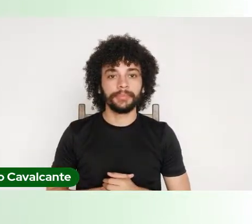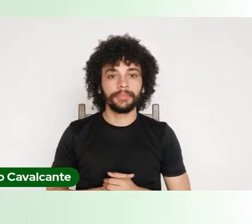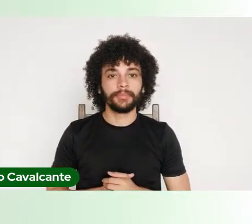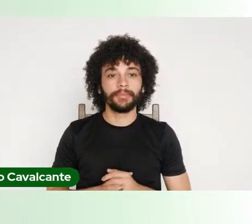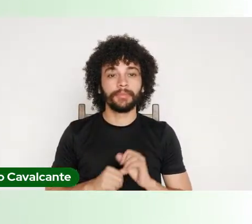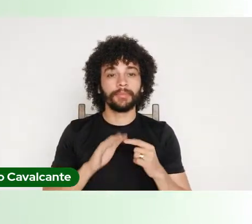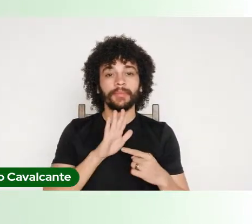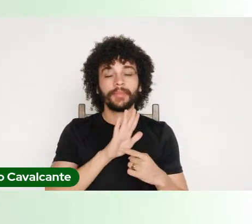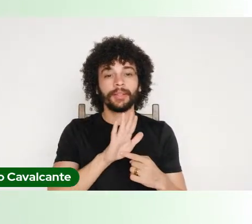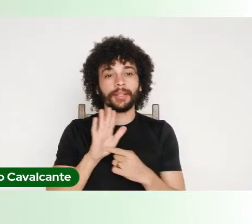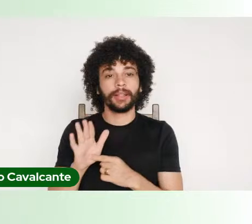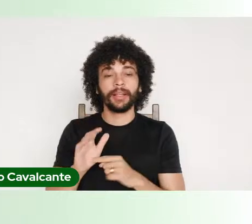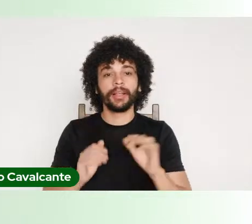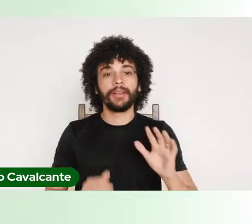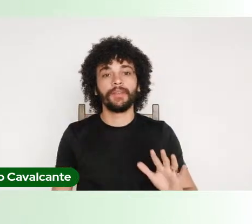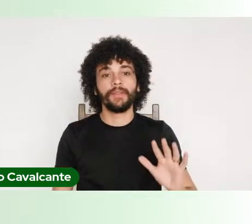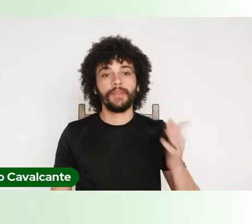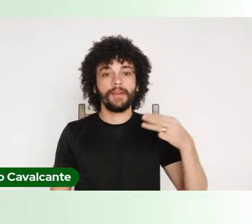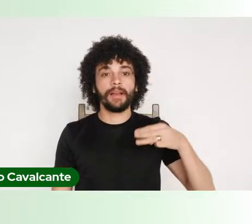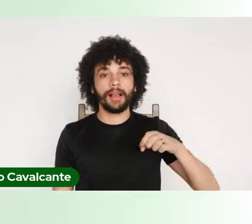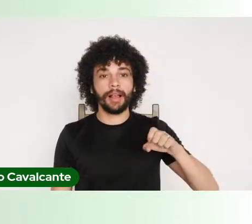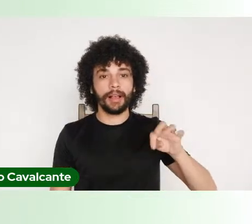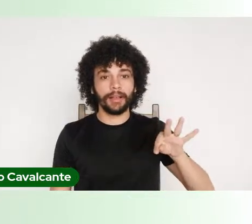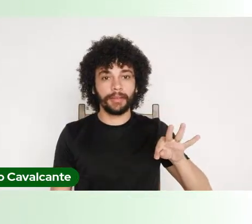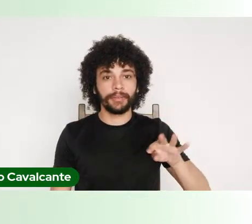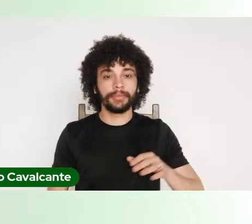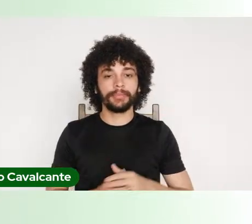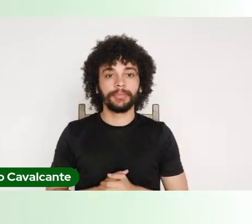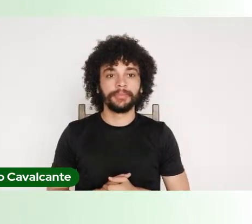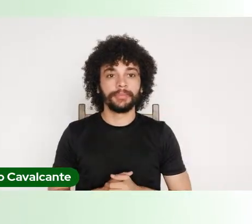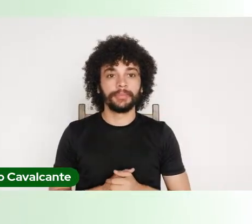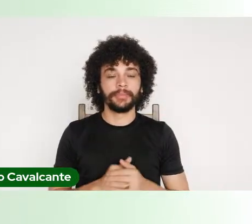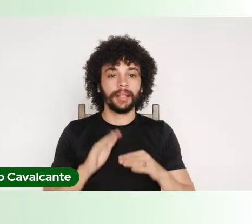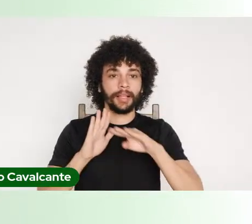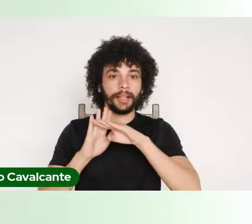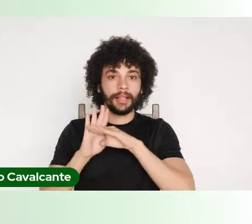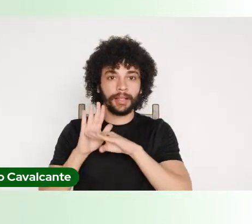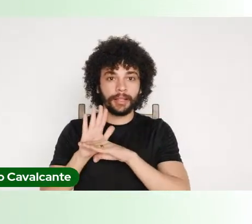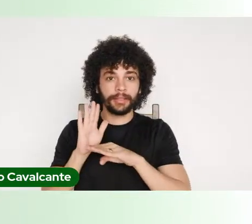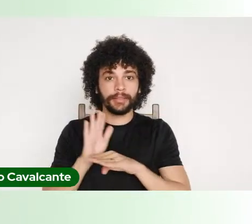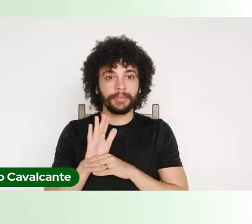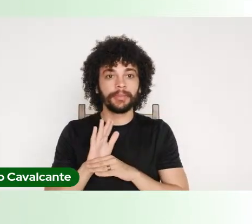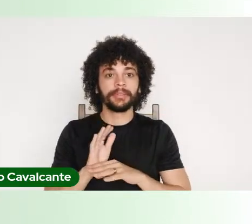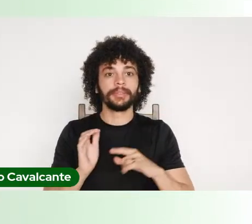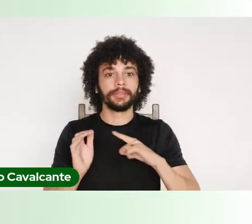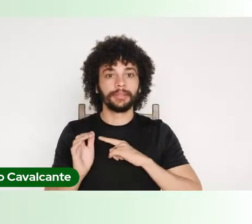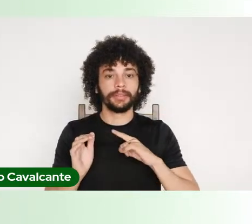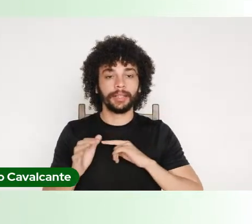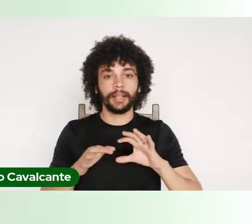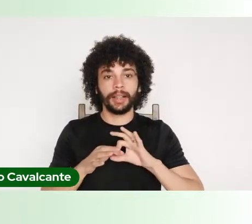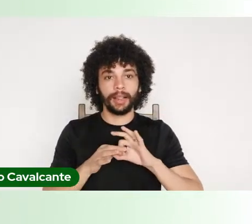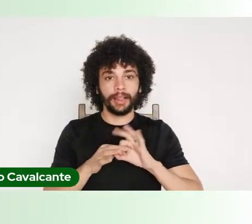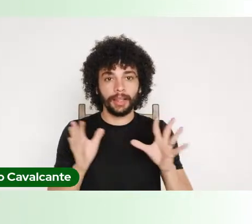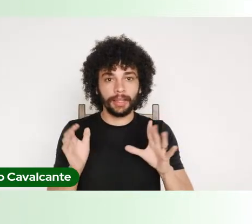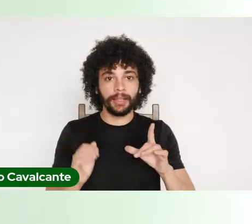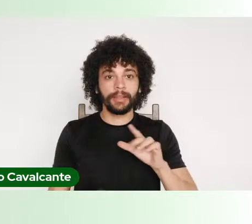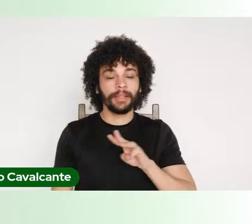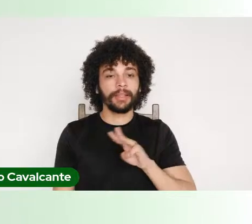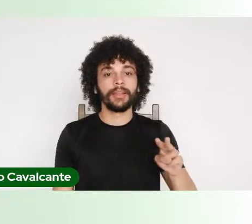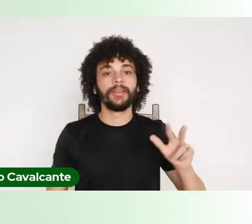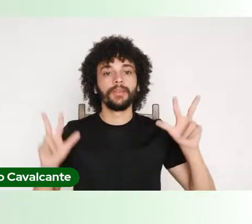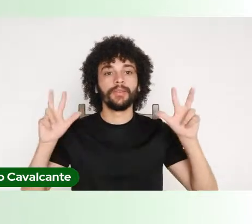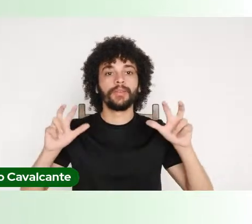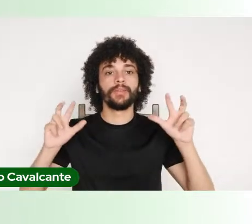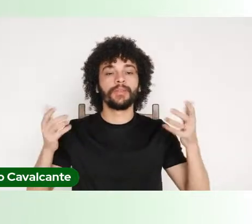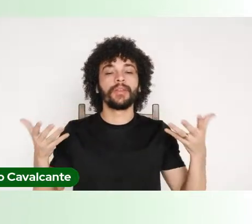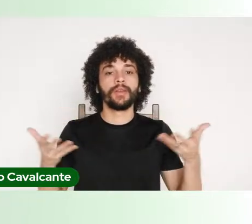elas ocorrerão pelo MIT, na programação está disponível os links, o tema hoje a